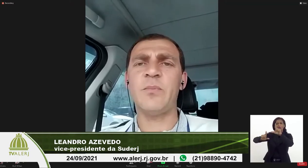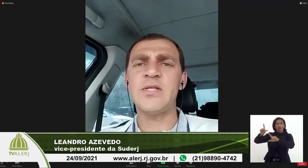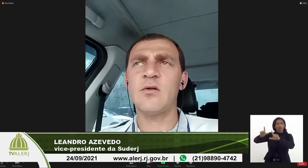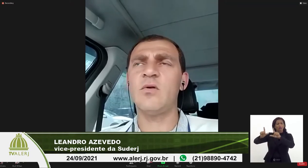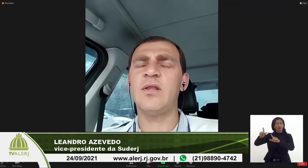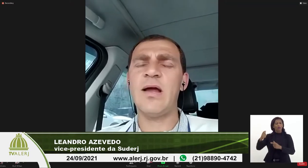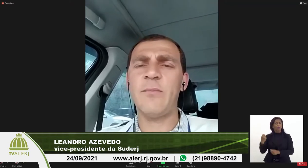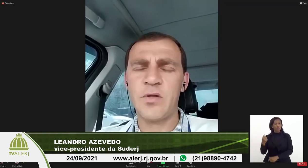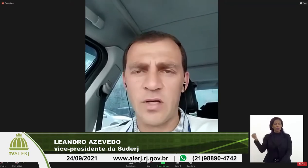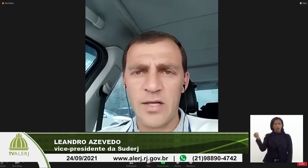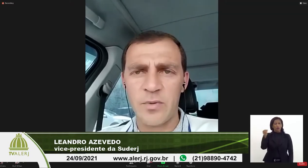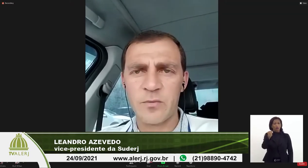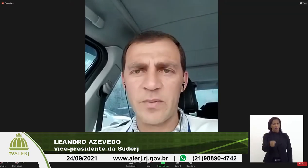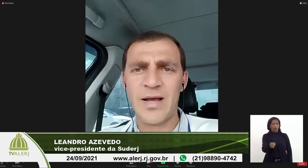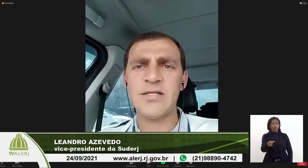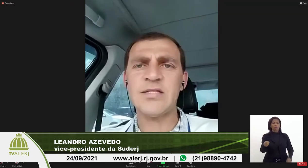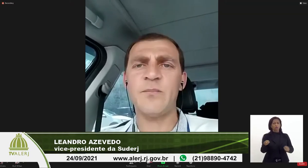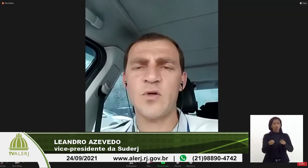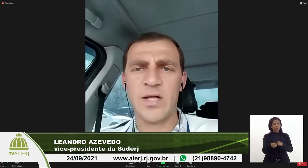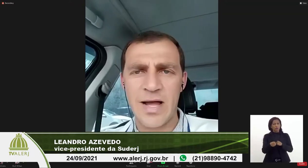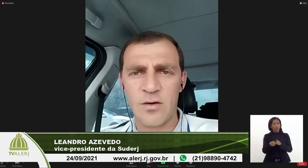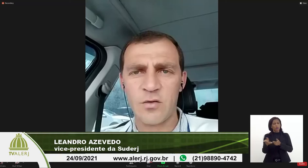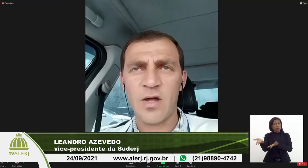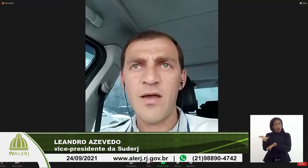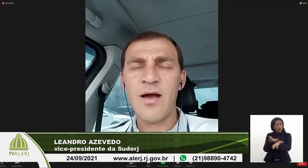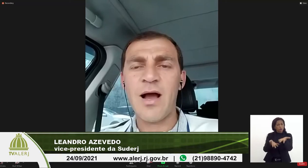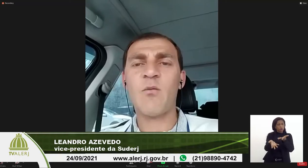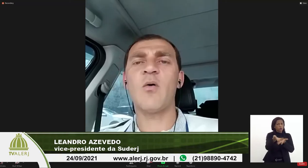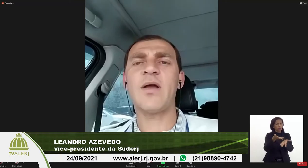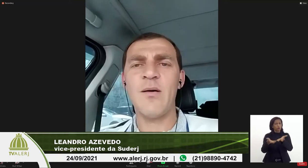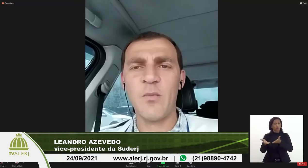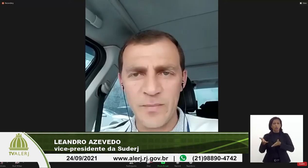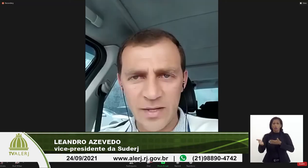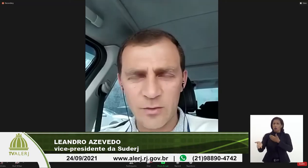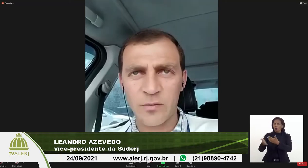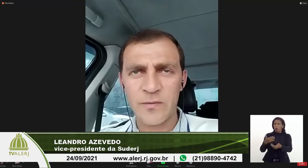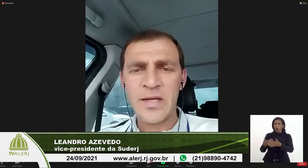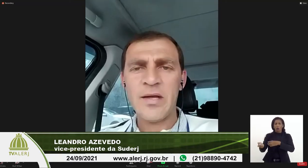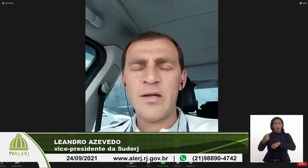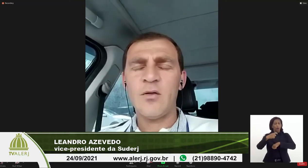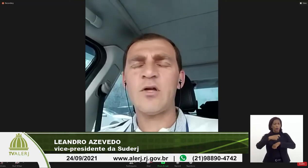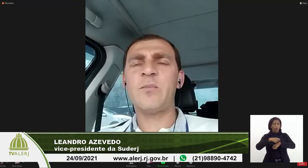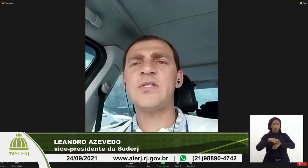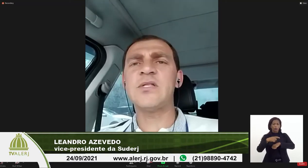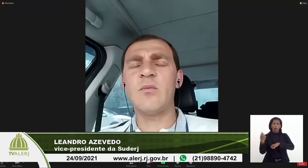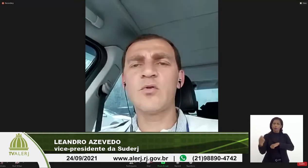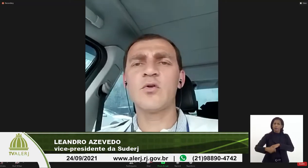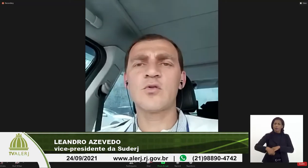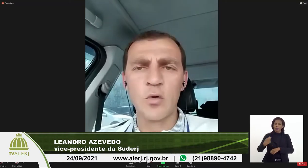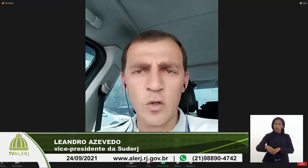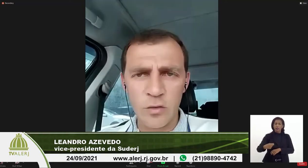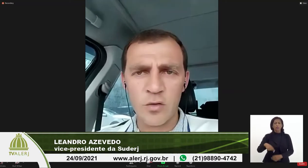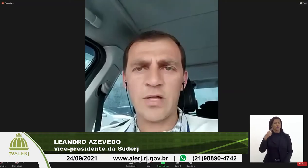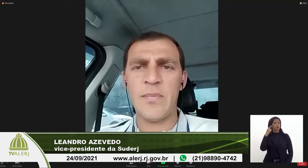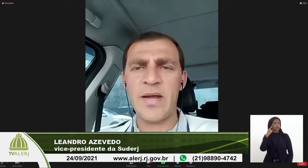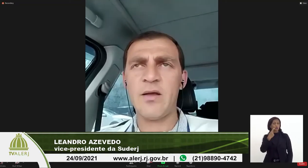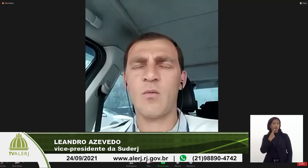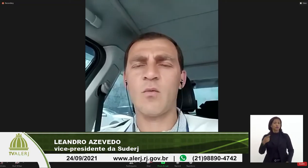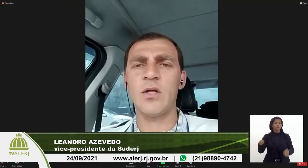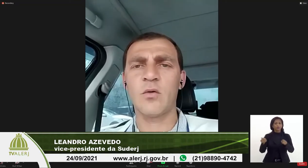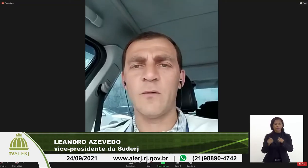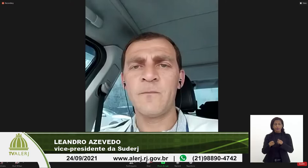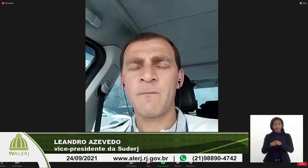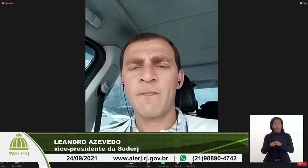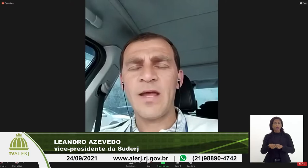mas a gente precisa do Intérprete de Libras para recepcioná-los a qualquer momento. Nós precisamos dos surdos também,